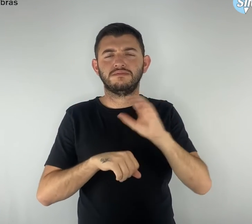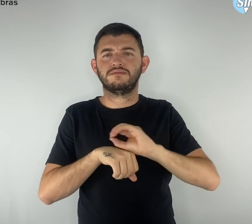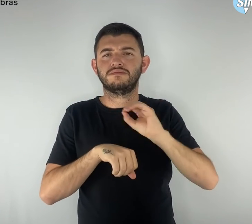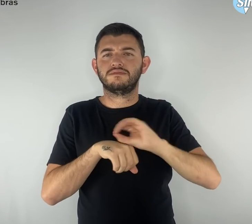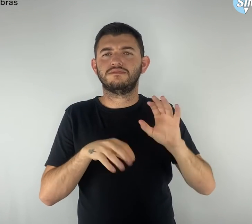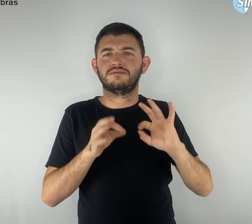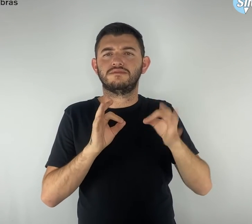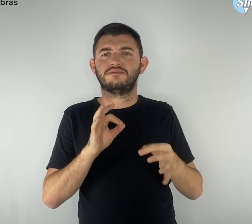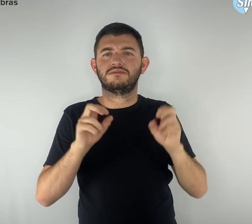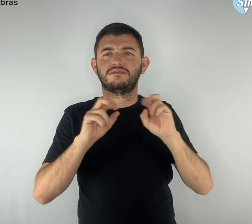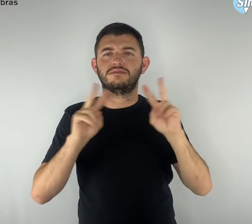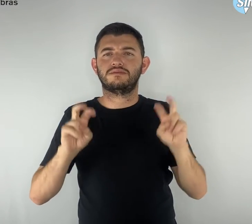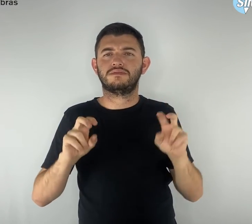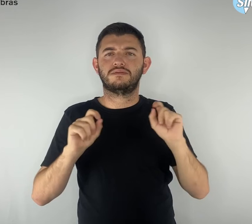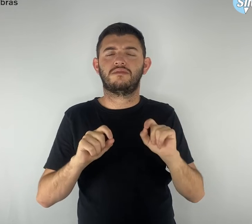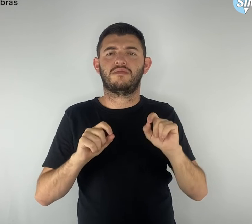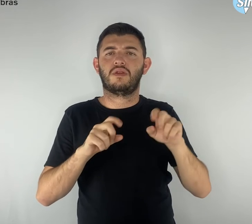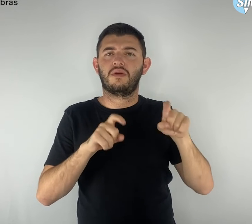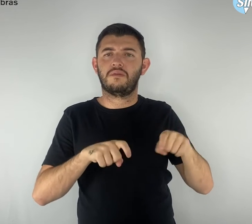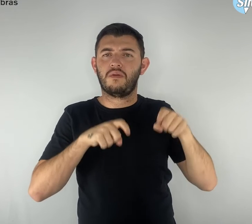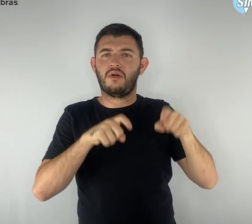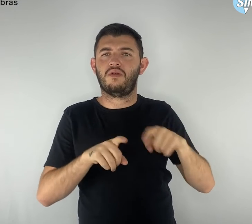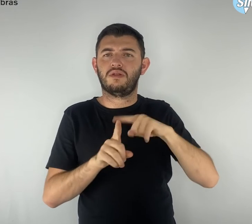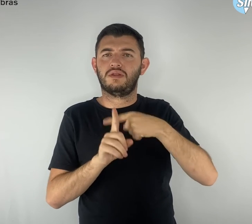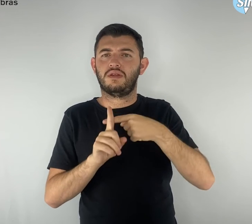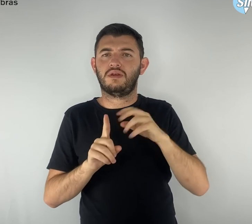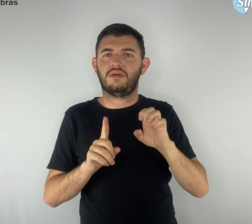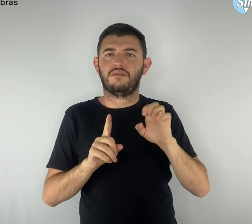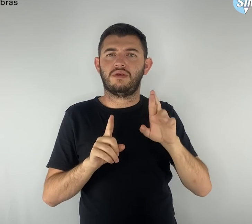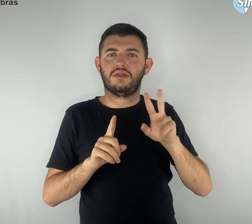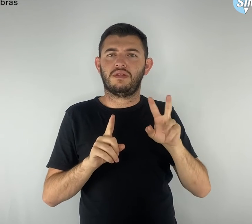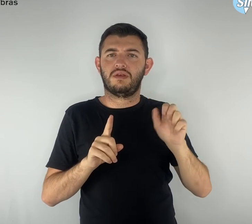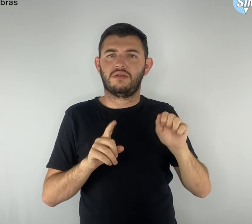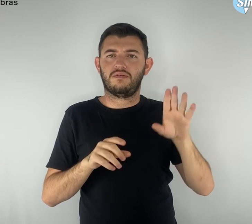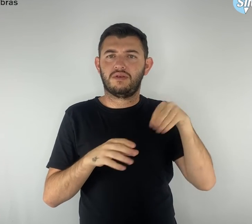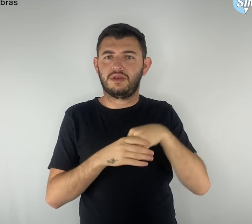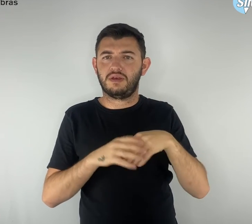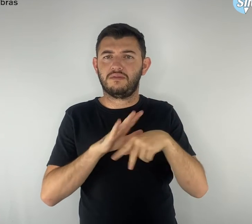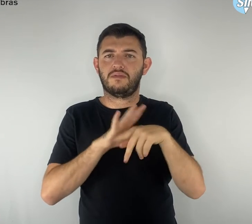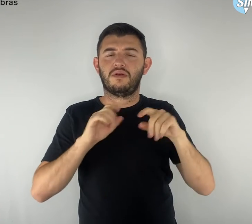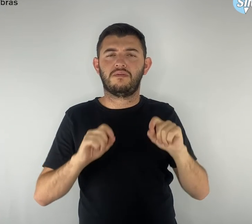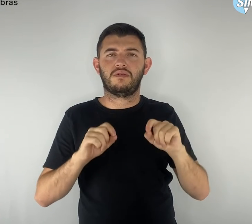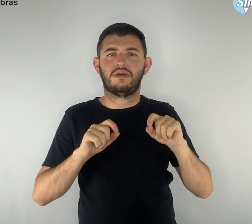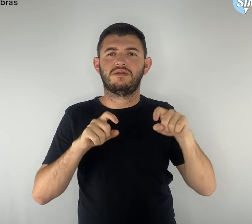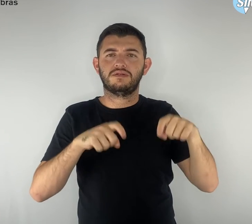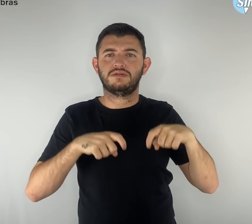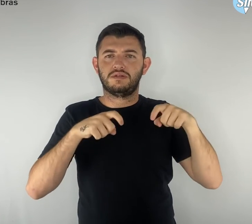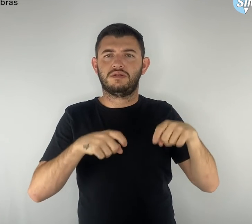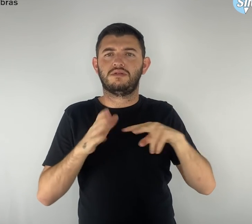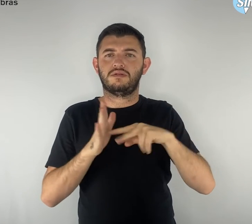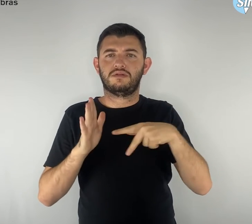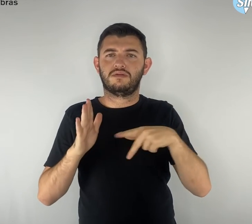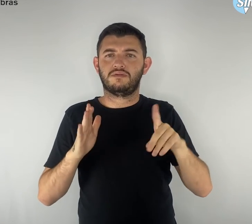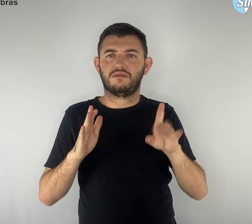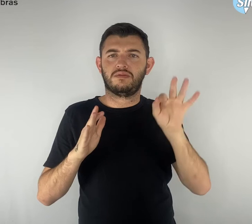Chácara do Simpro, num ambiente agradável e de sustentabilidade, que foi muito bacana,